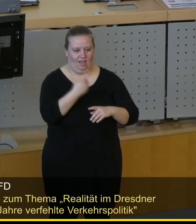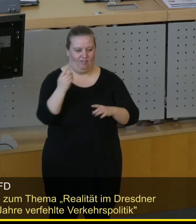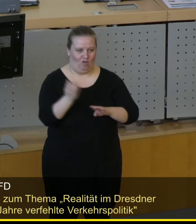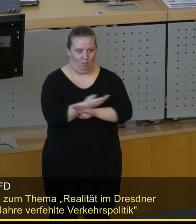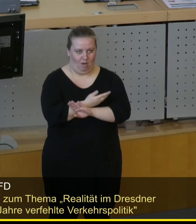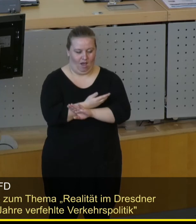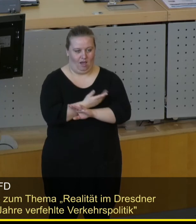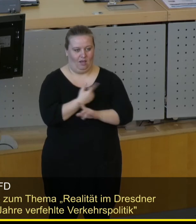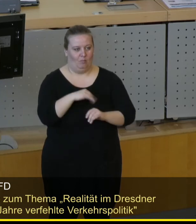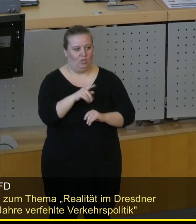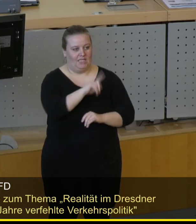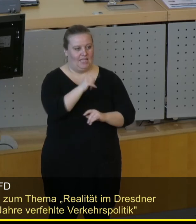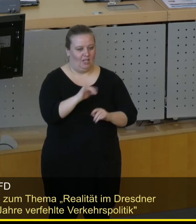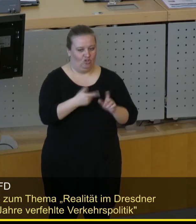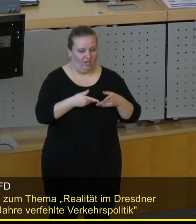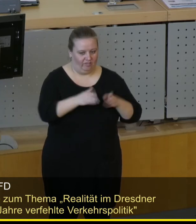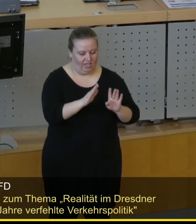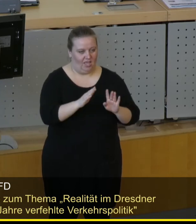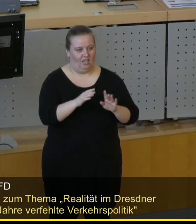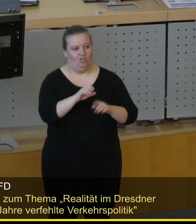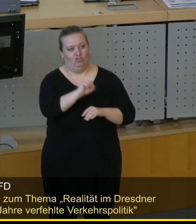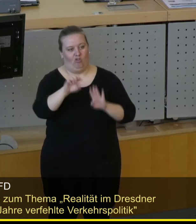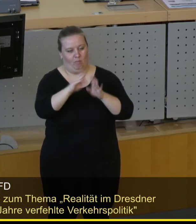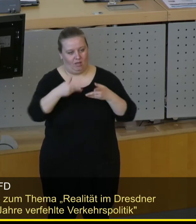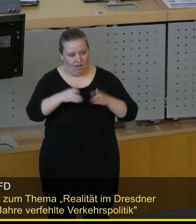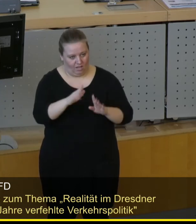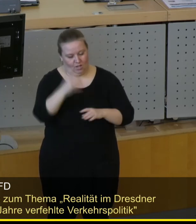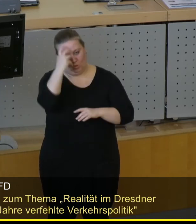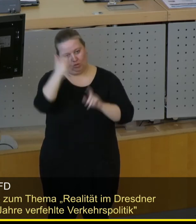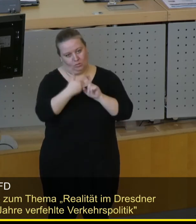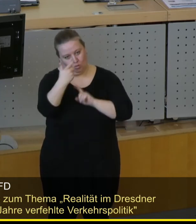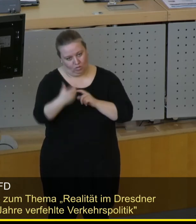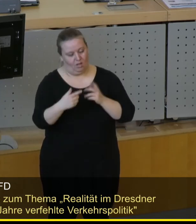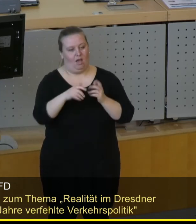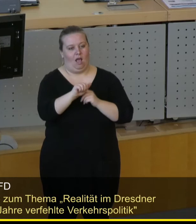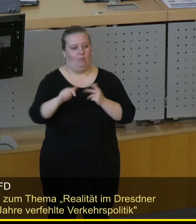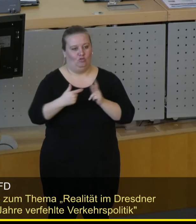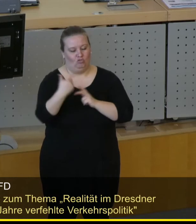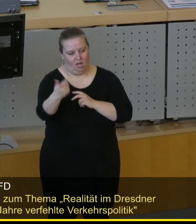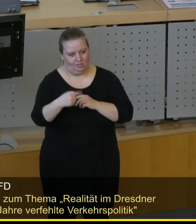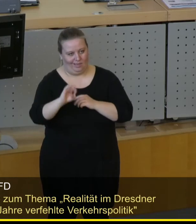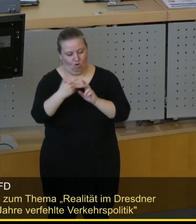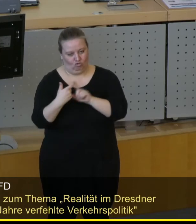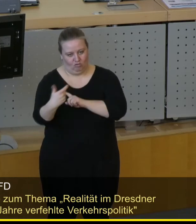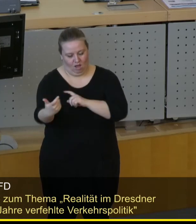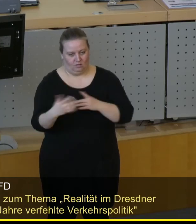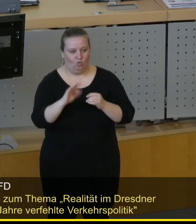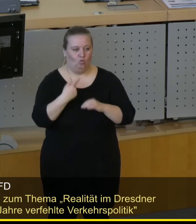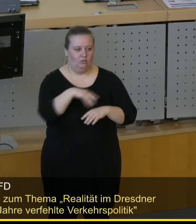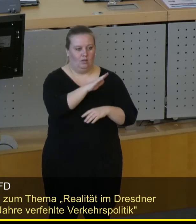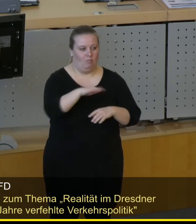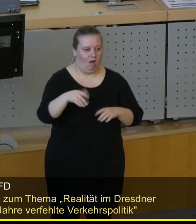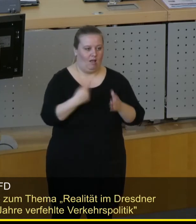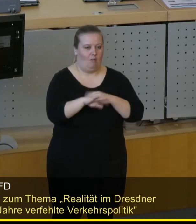Der Zellische Weg, die Staufenwerkerallee, die Königsburger Straße, die Albersstraße, die Gerochstraße und sogar das Parken am